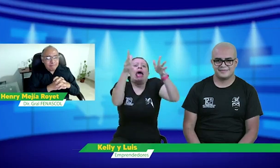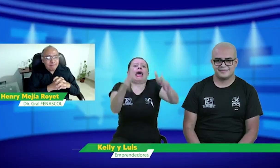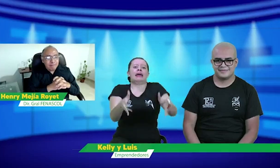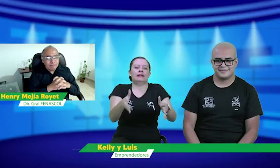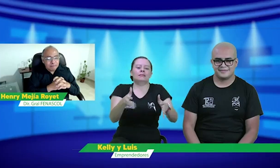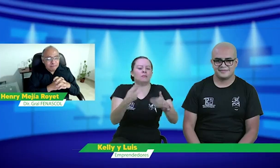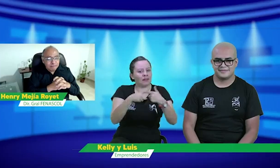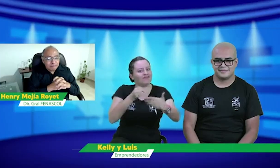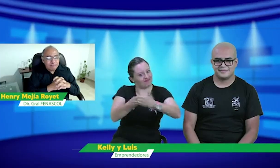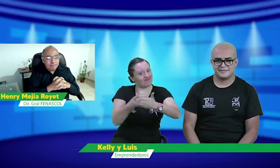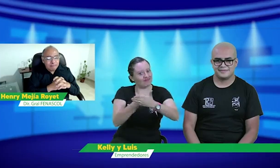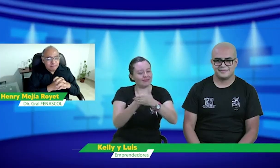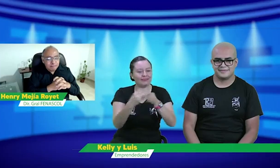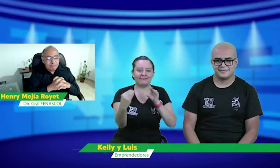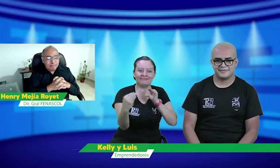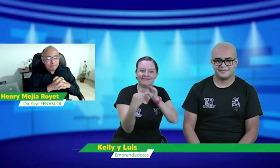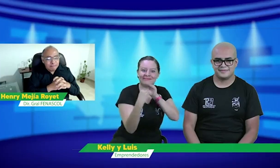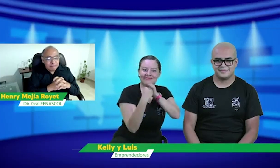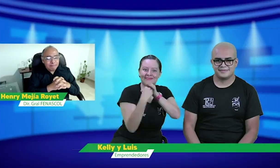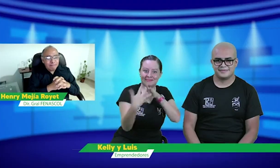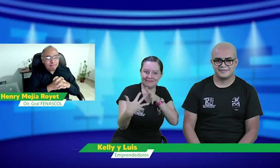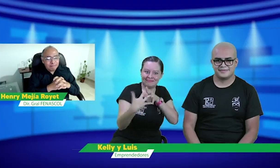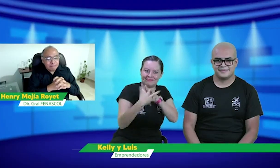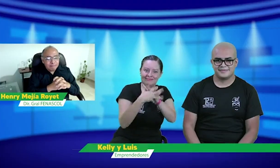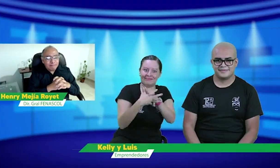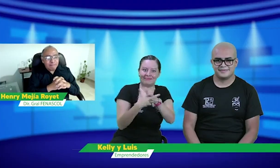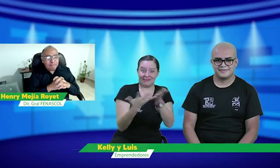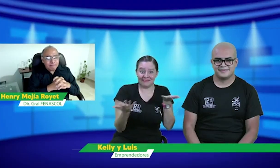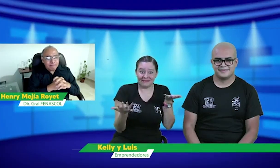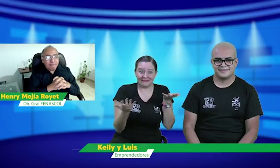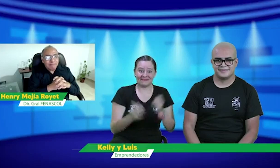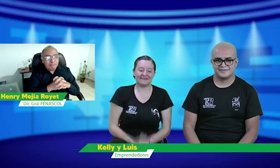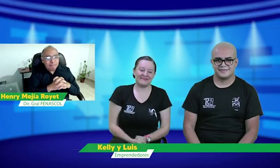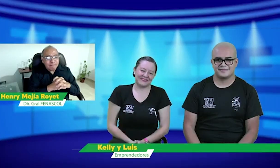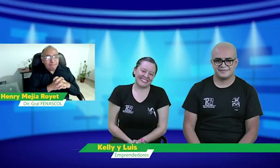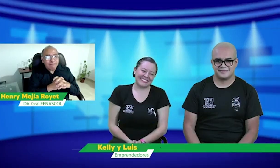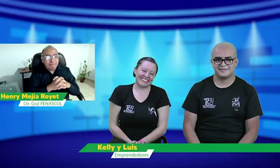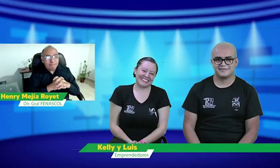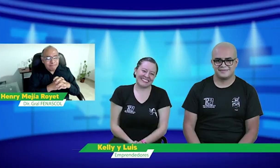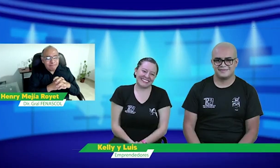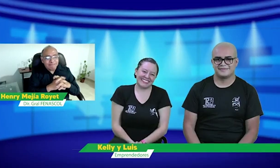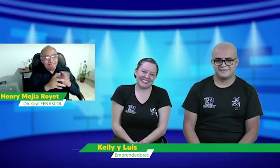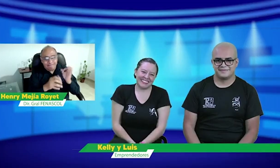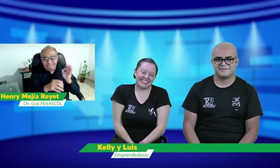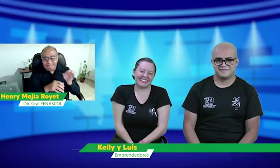pues, que explique el tema, que son personas sordas, pero bueno, nos hemos acoplado y, pues, nos hemos, así hemos, pues, llevado al negocio.